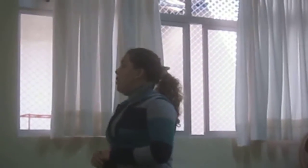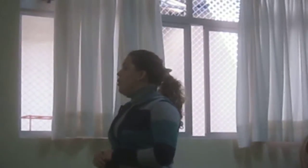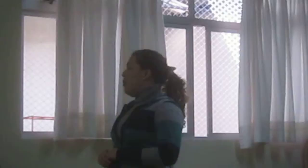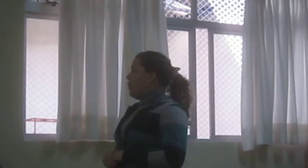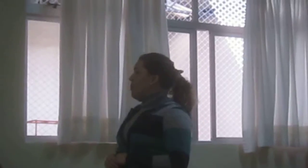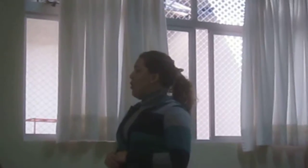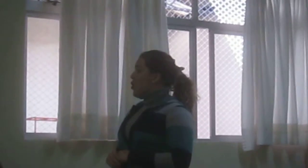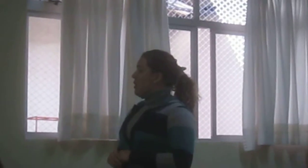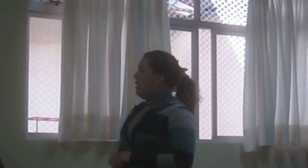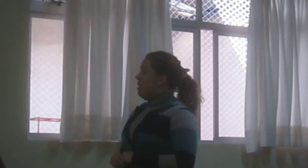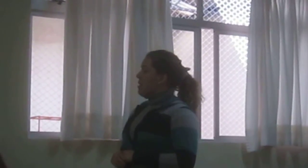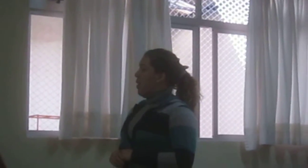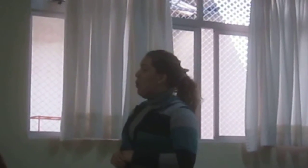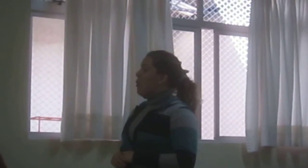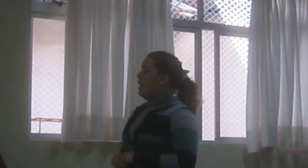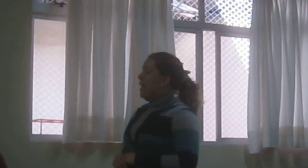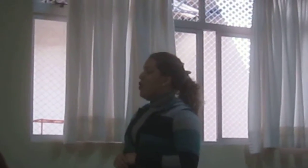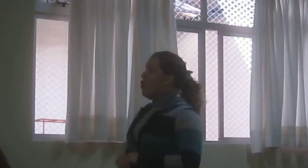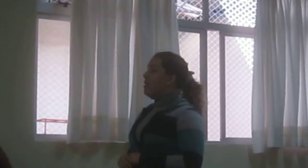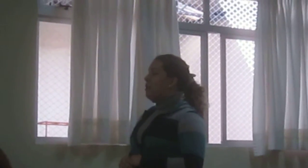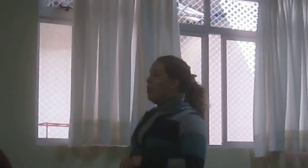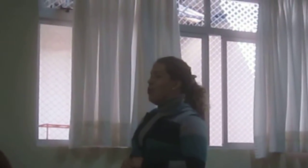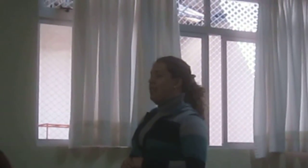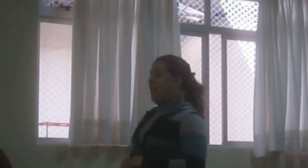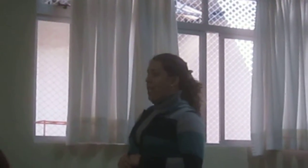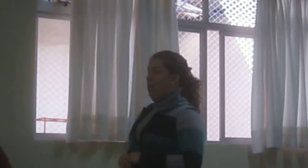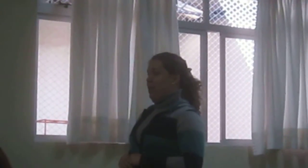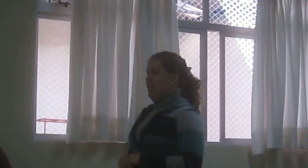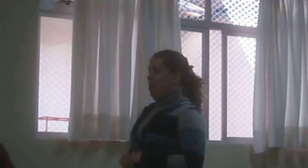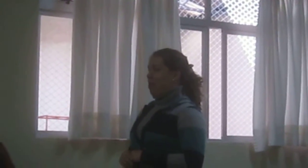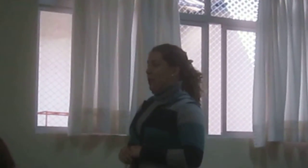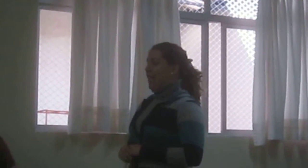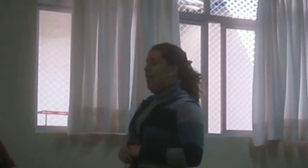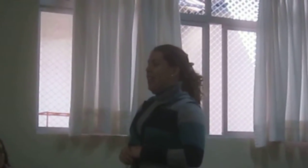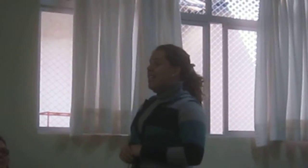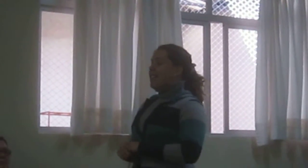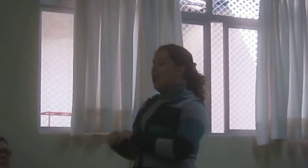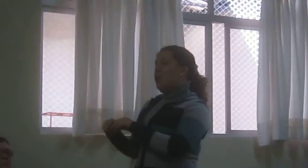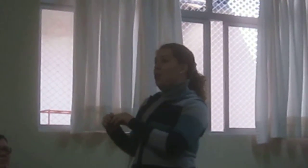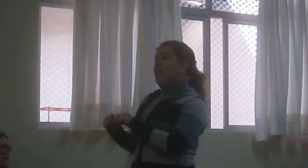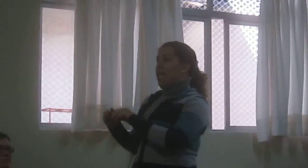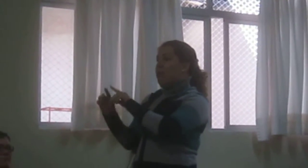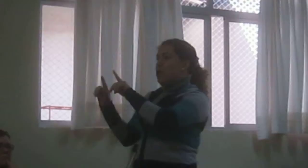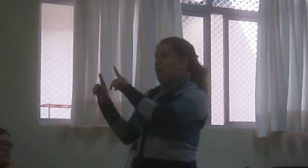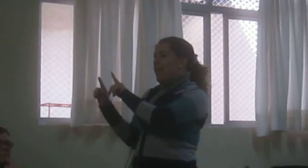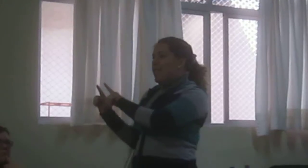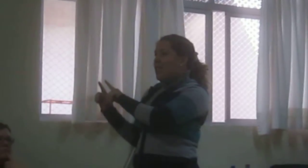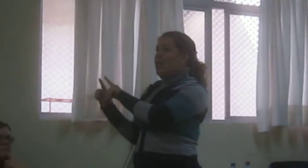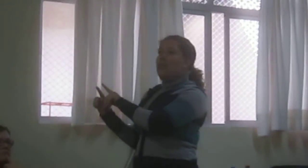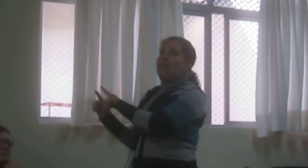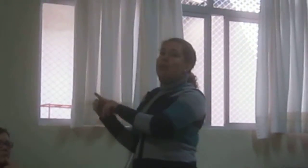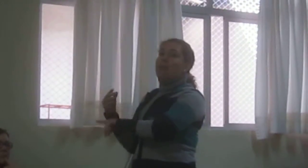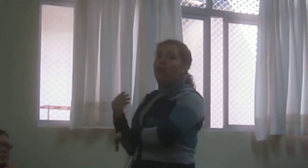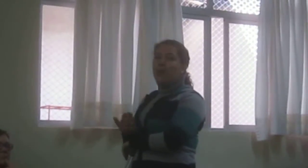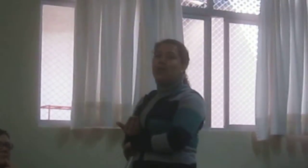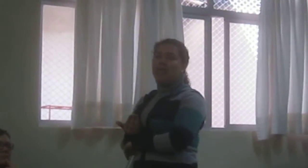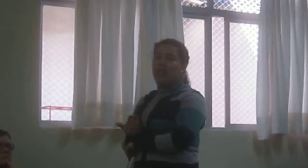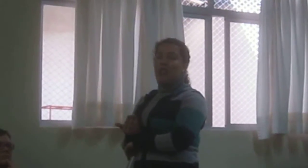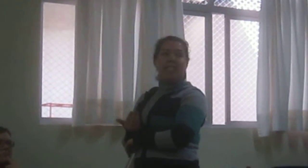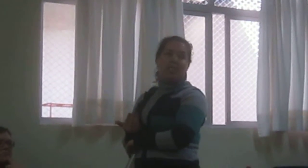Por exemplo, eu acho que tem que ter essa igualdade de tamanho de tela, por exemplo, né? Ter um intérprete pequenininho do lado é muito difícil, a gente tem essa